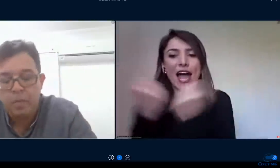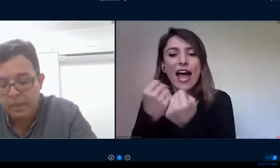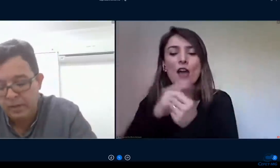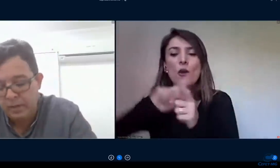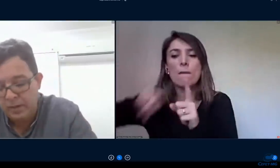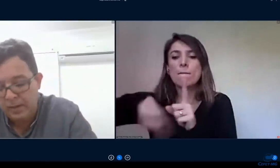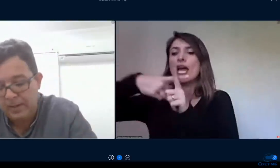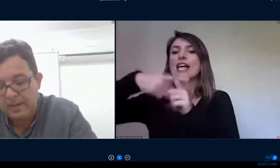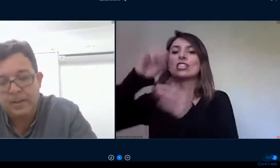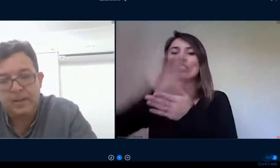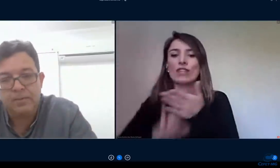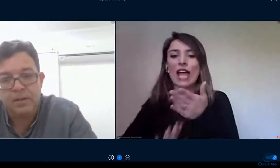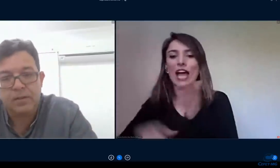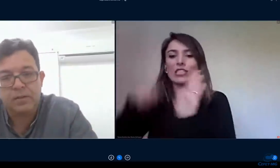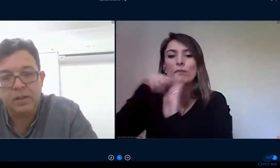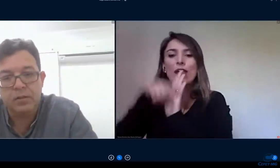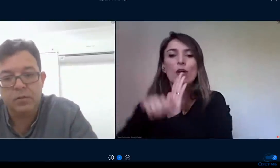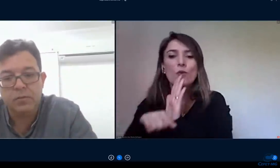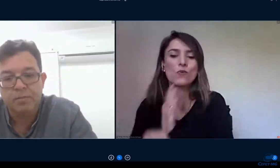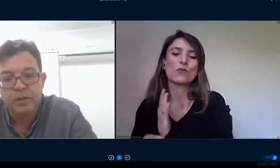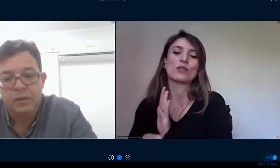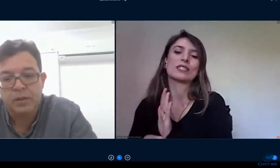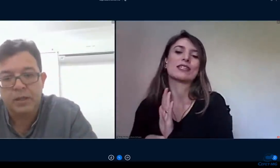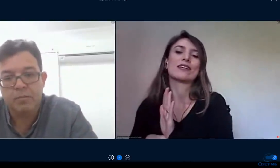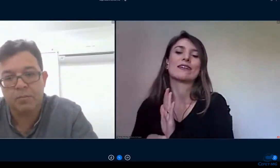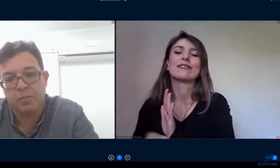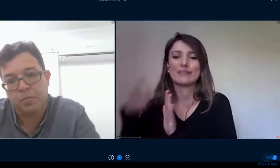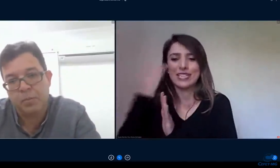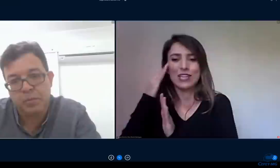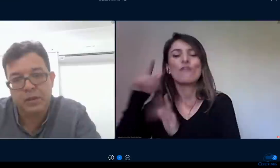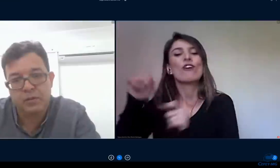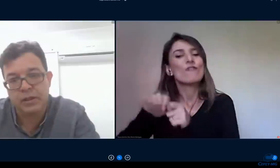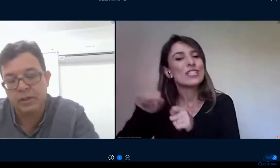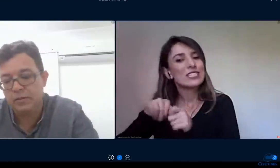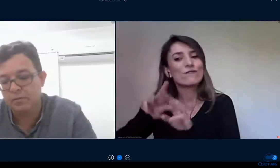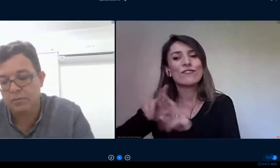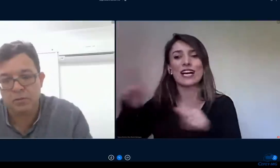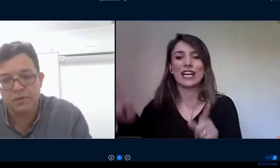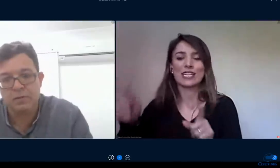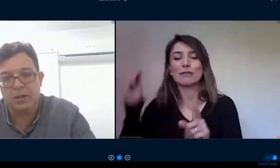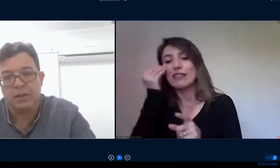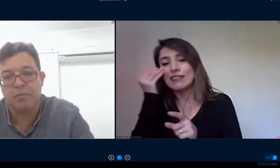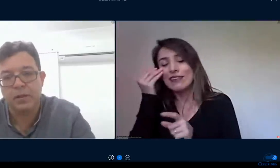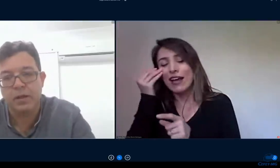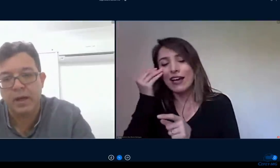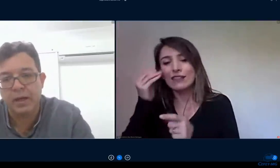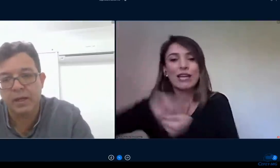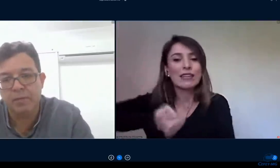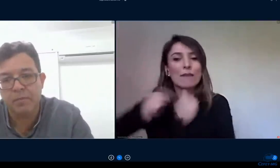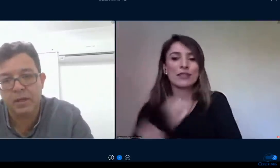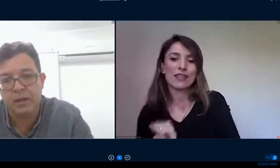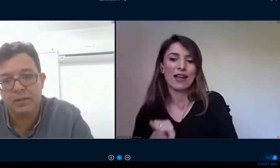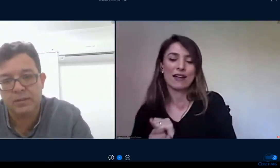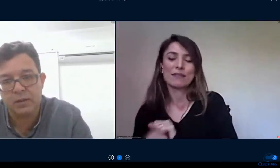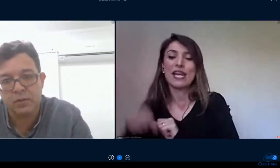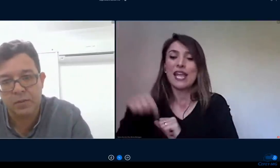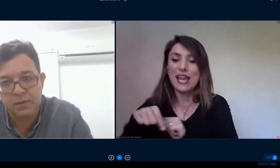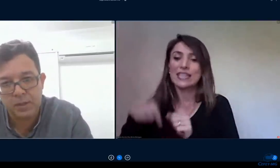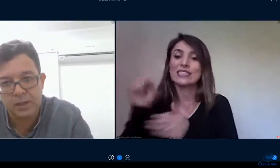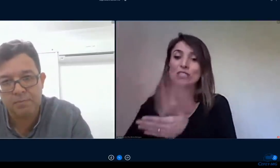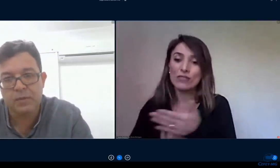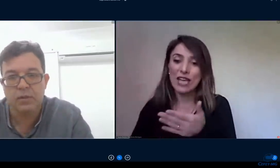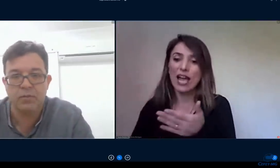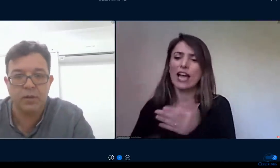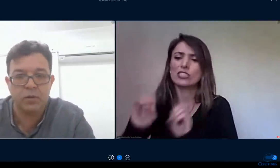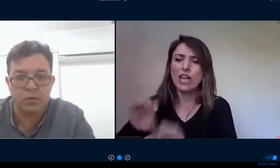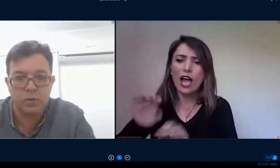enfim ele vai fazer isso né para um período aí de uma semana aí ele descansa uma